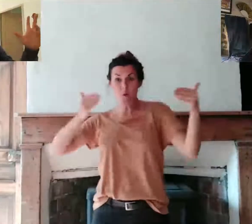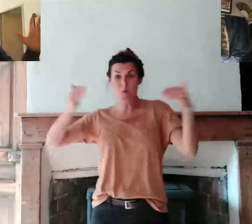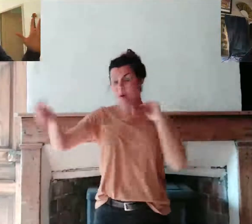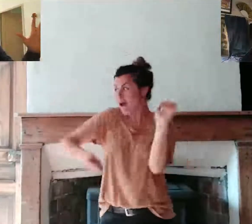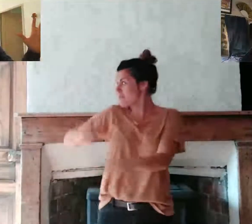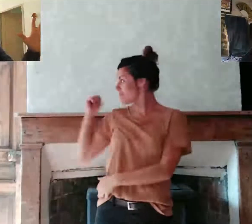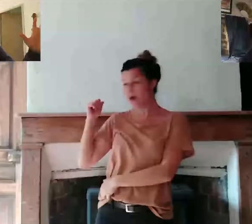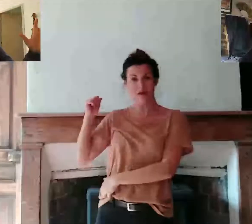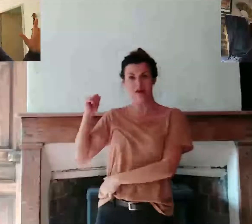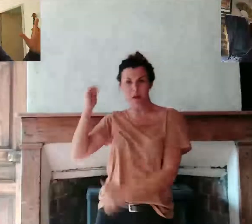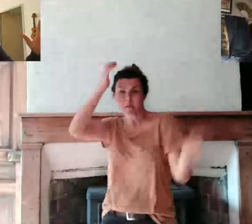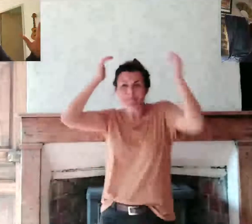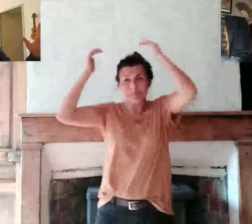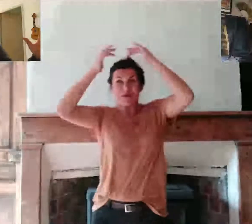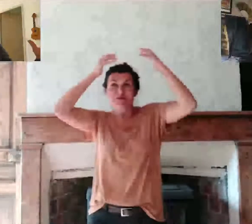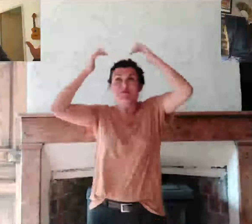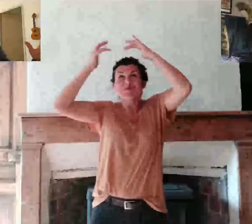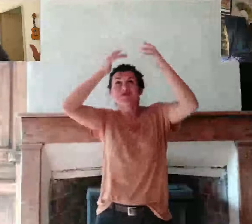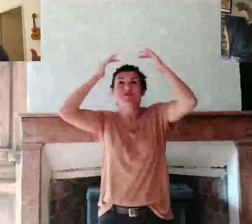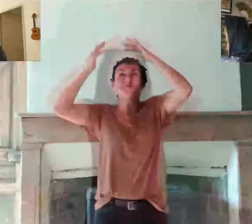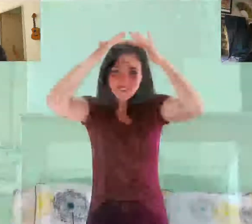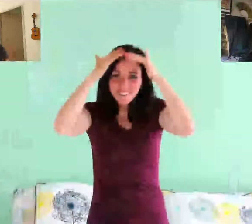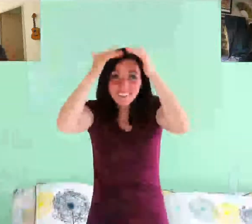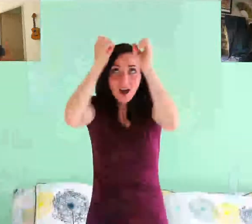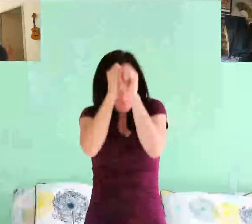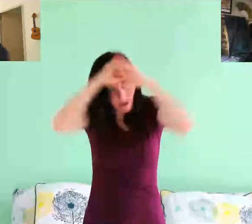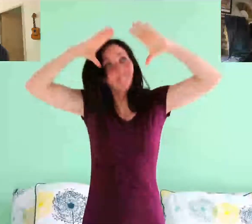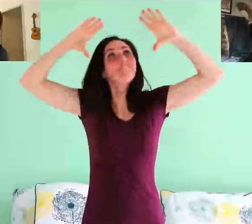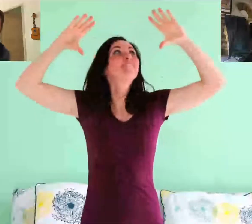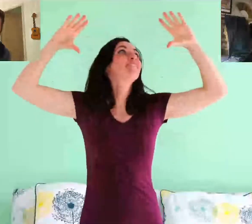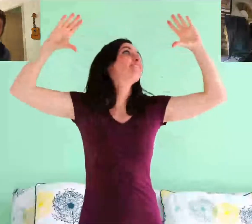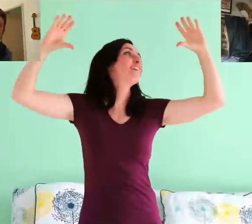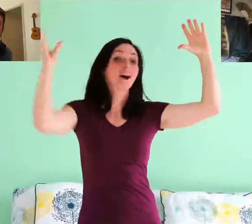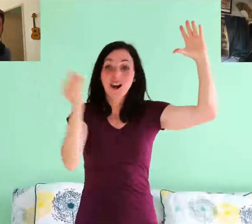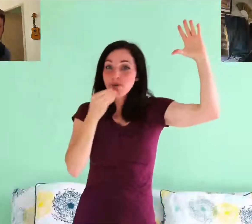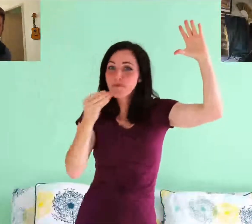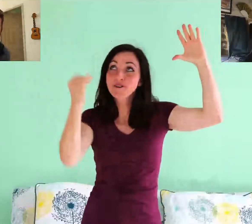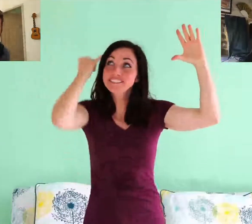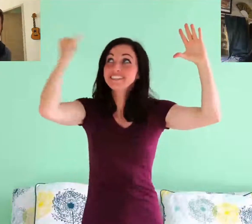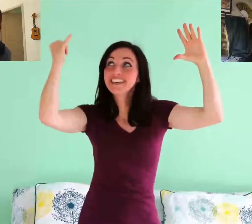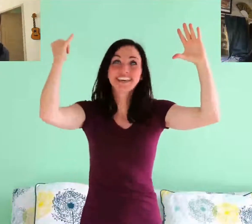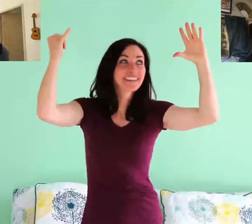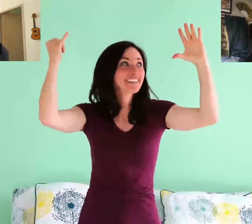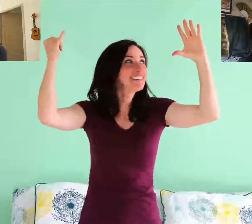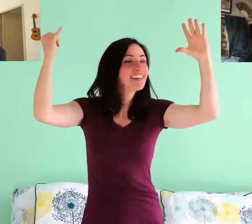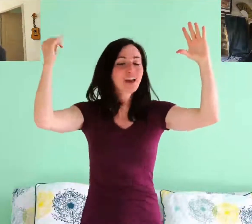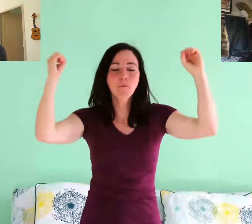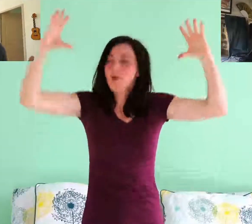plus riche que la veille Avec la bonne idée